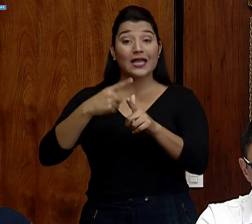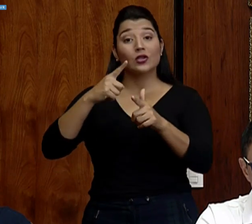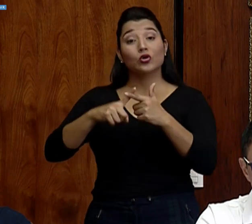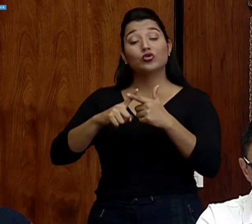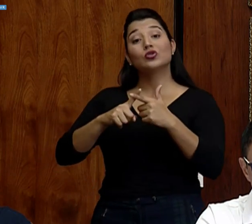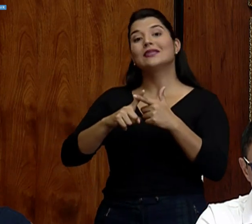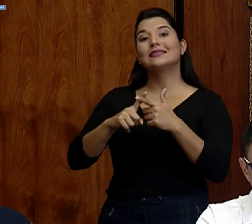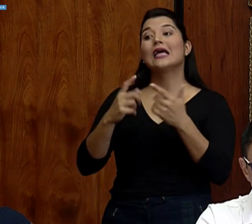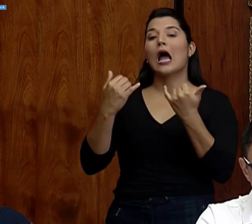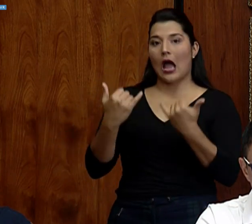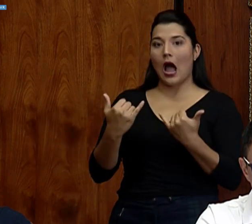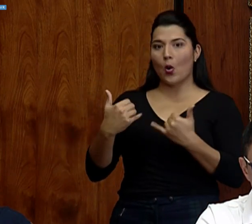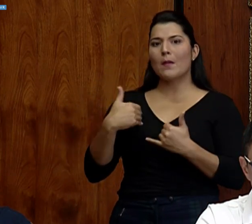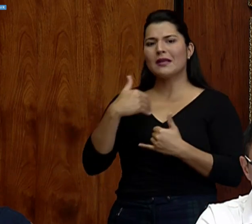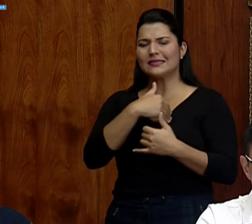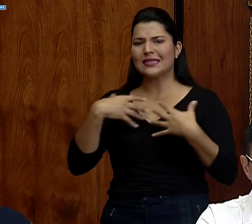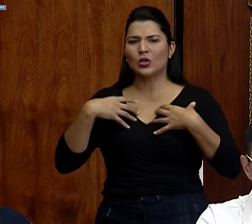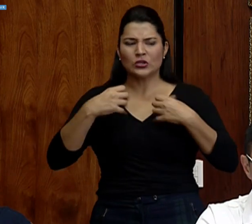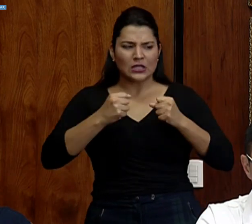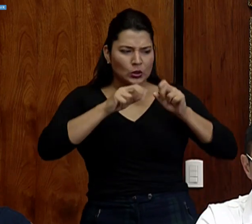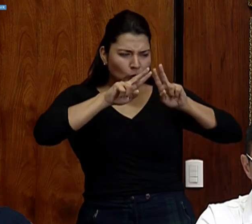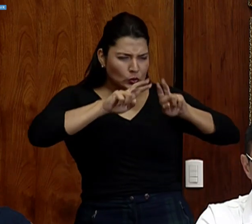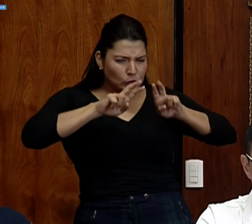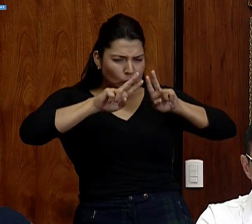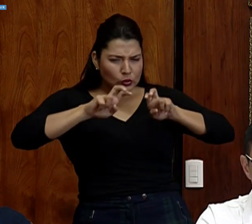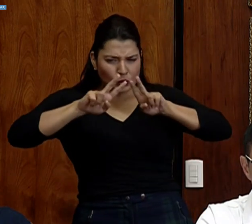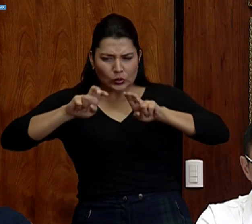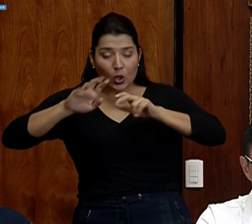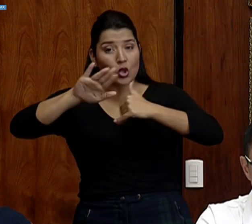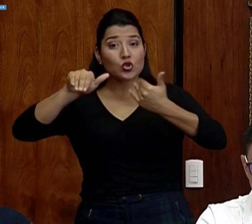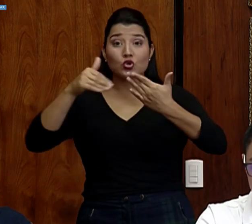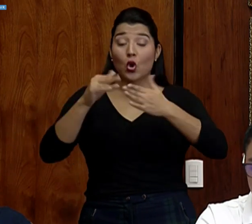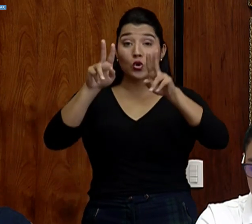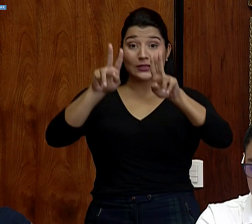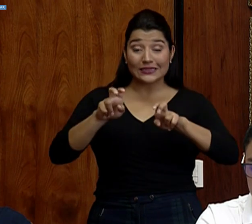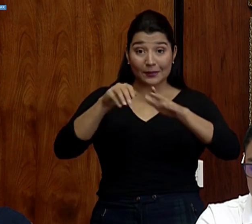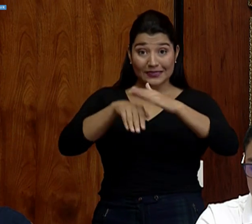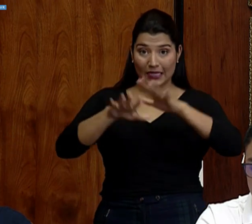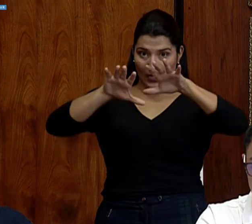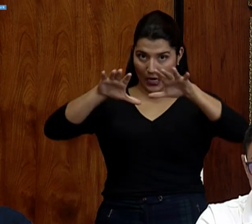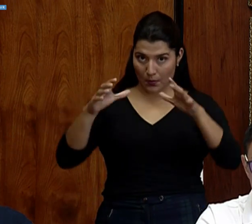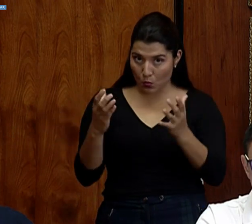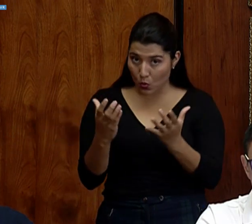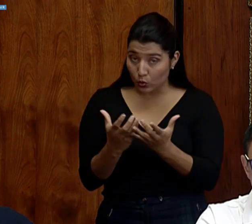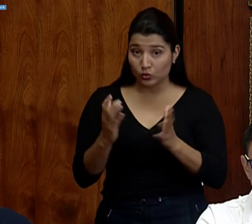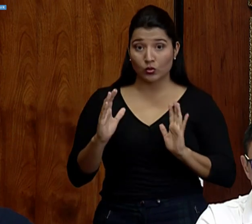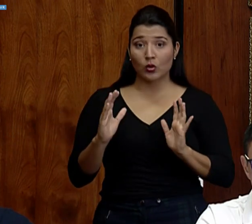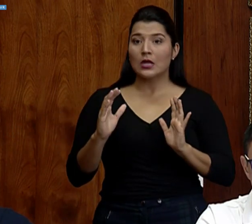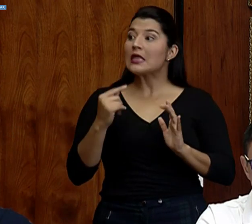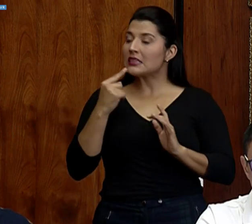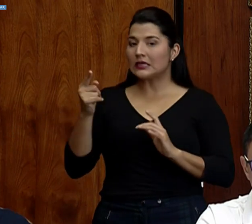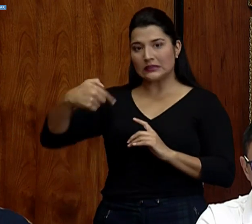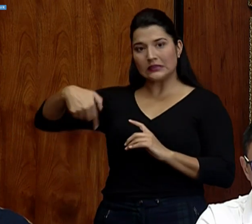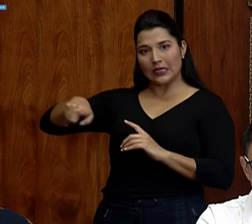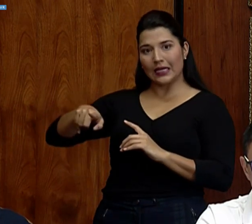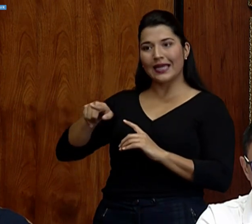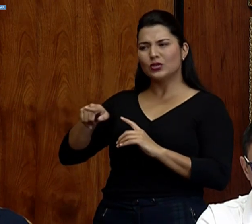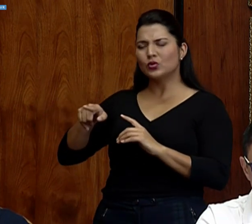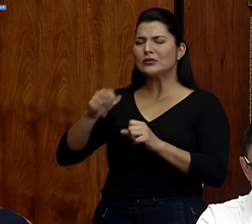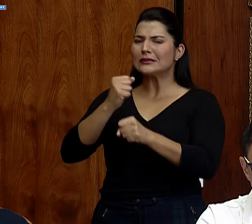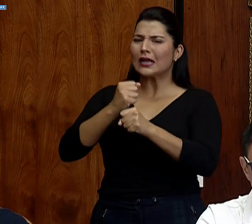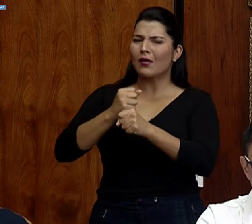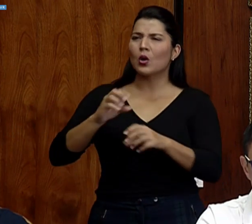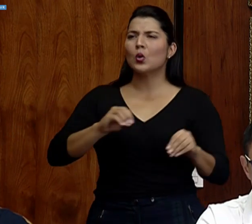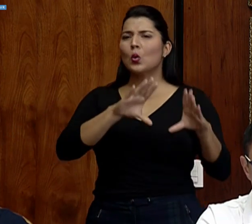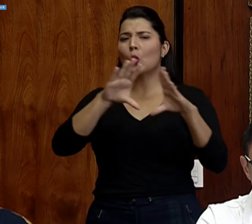estado haciendo una revisión de todas las pruebas disponibles, las principales a nivel mundial. Ellos dicen que han estado trabajando 24 horas,